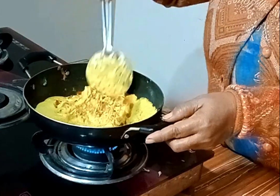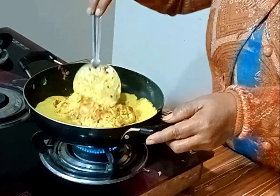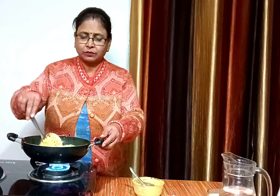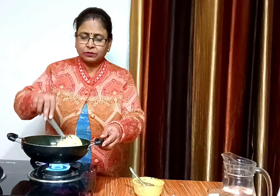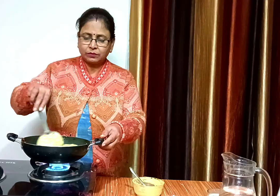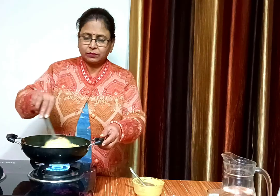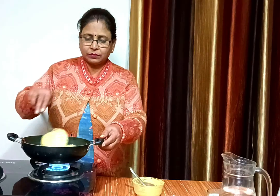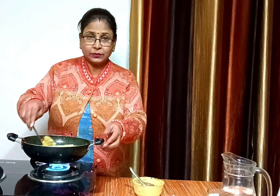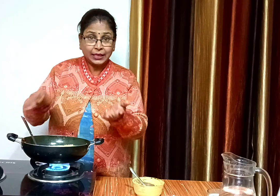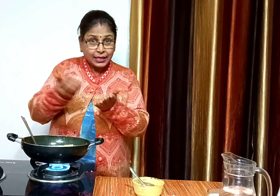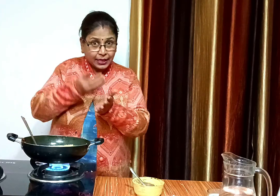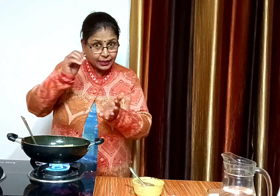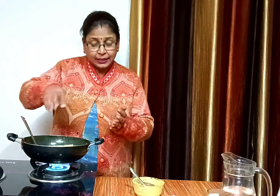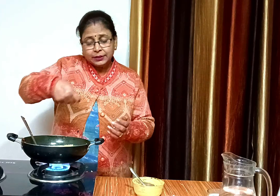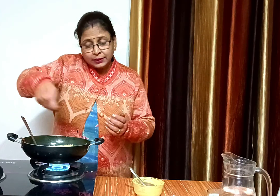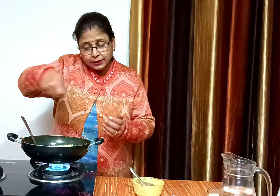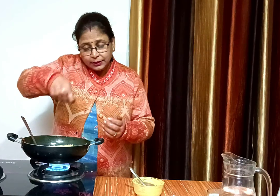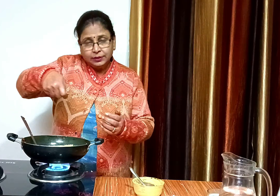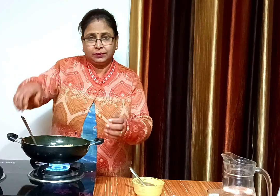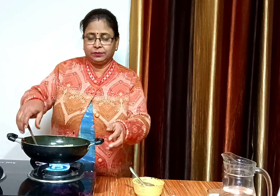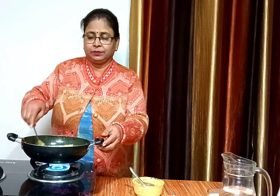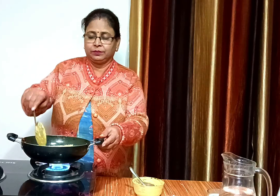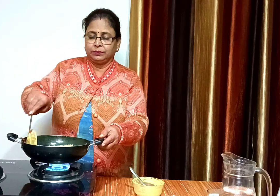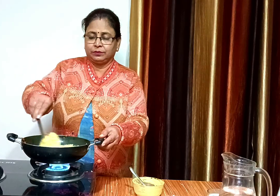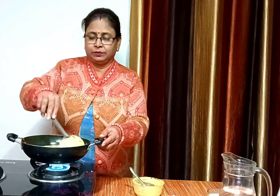धही मसाला डालने के बाद हमें इसे खूब अच्छे से मिलाते रहना है